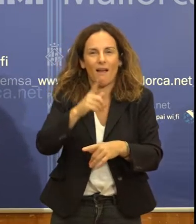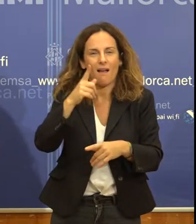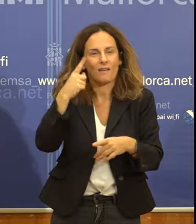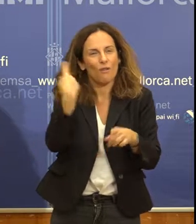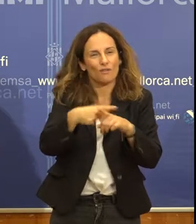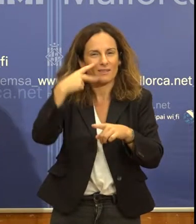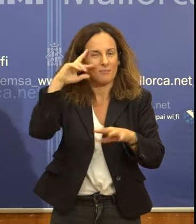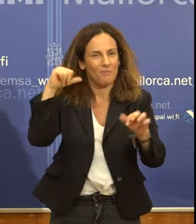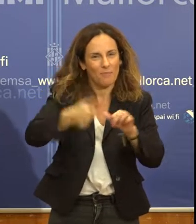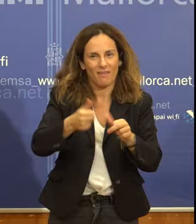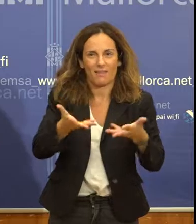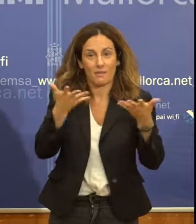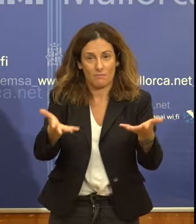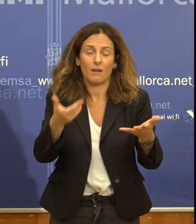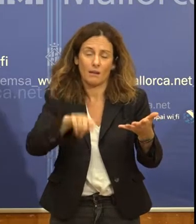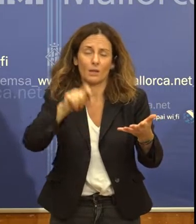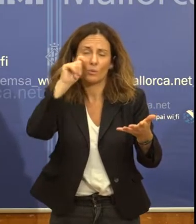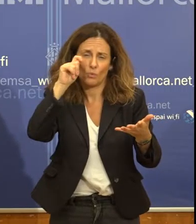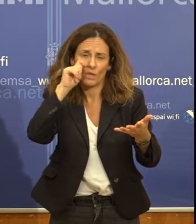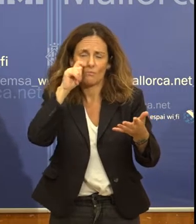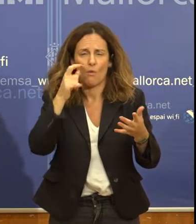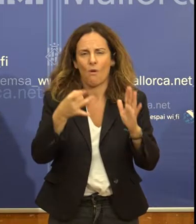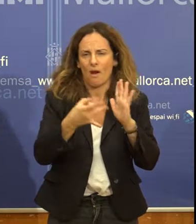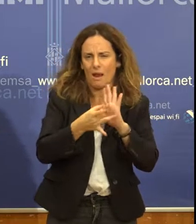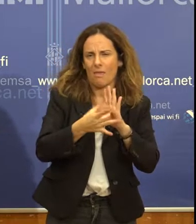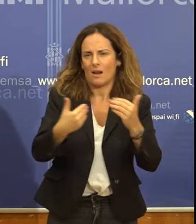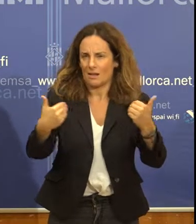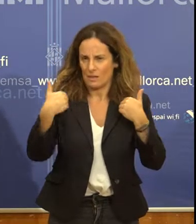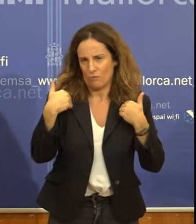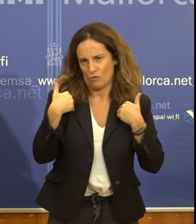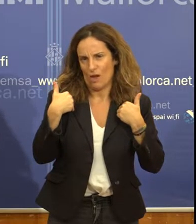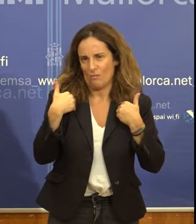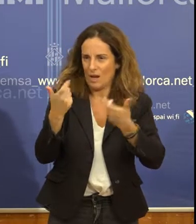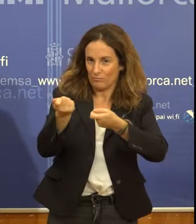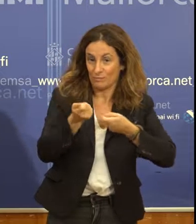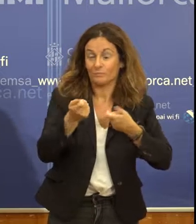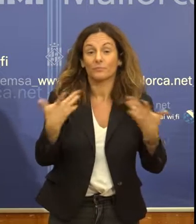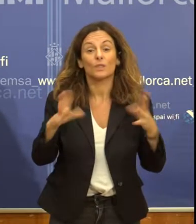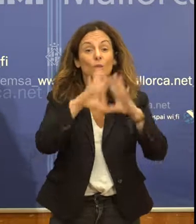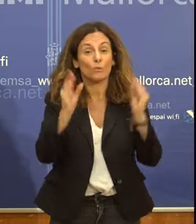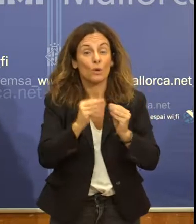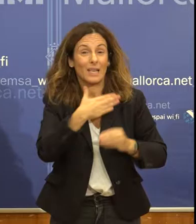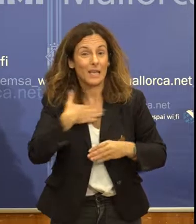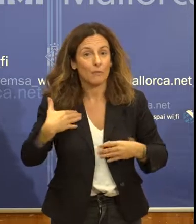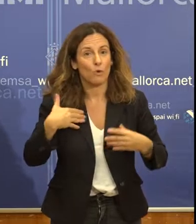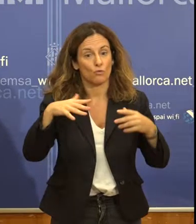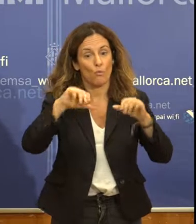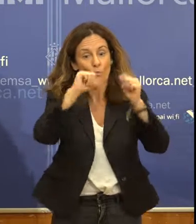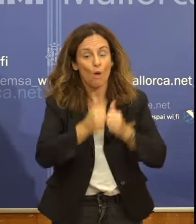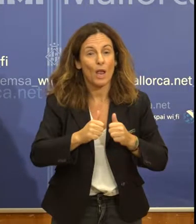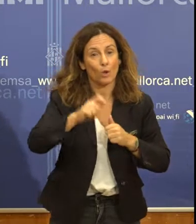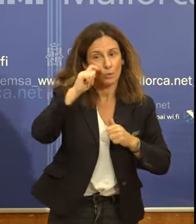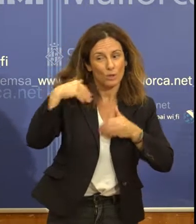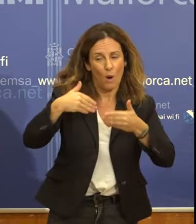responsable, un turisme de qualitat. En conclusió, si volem un model turístic diferent, millor, haurem de treballar